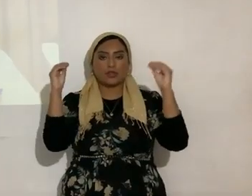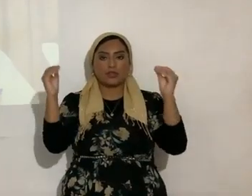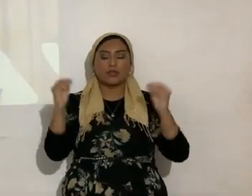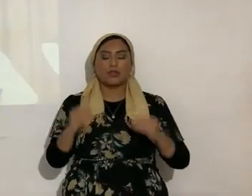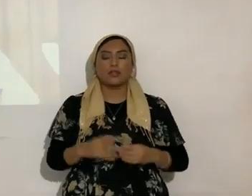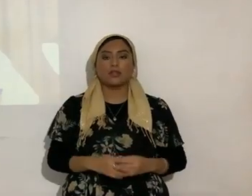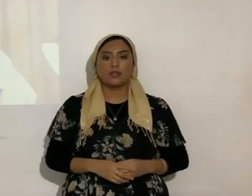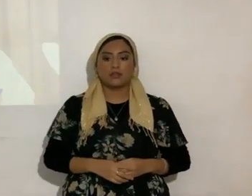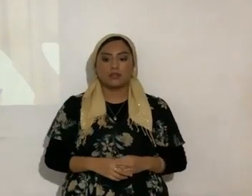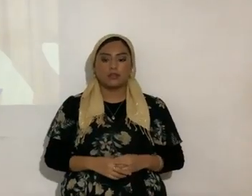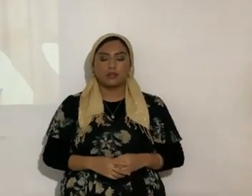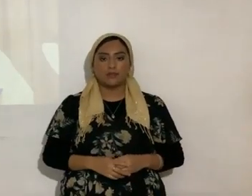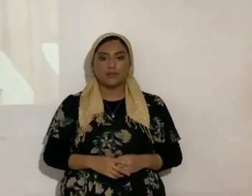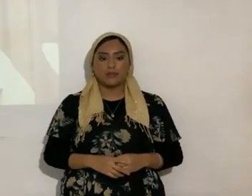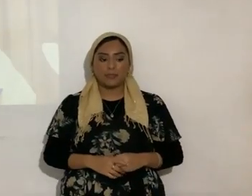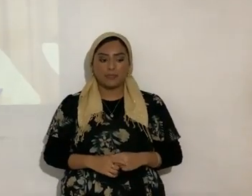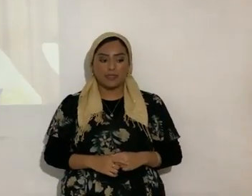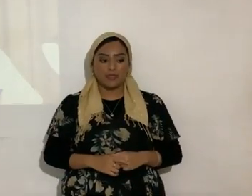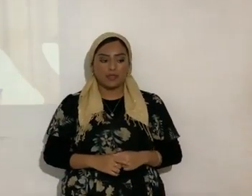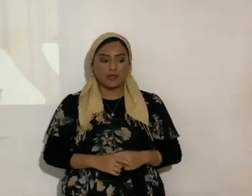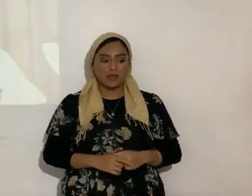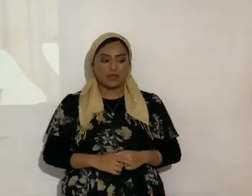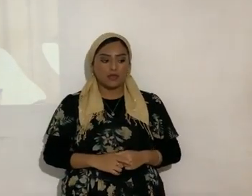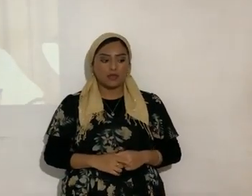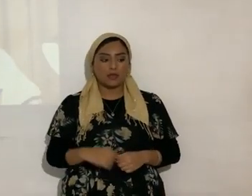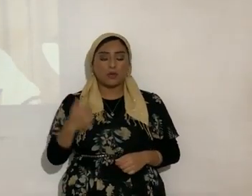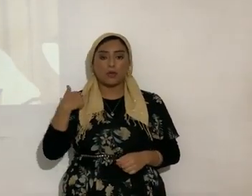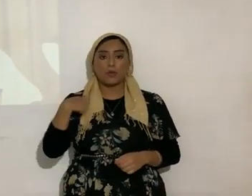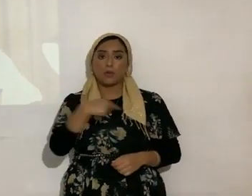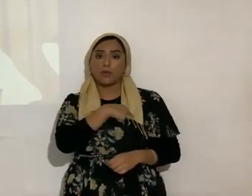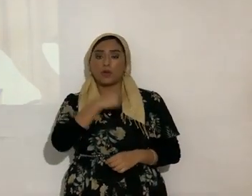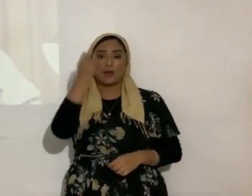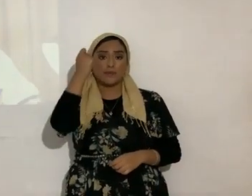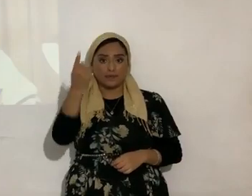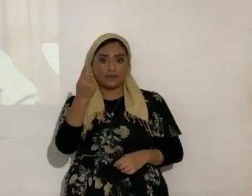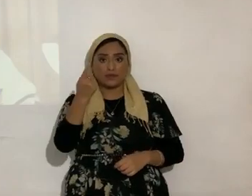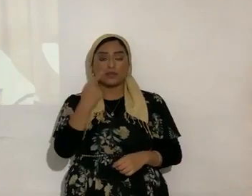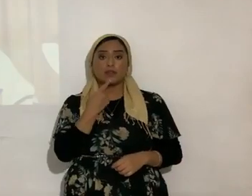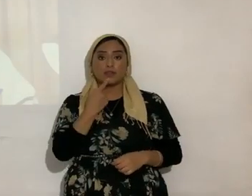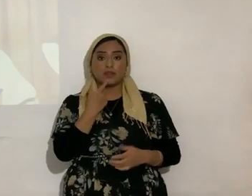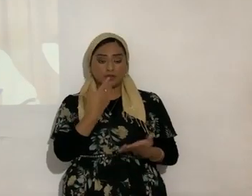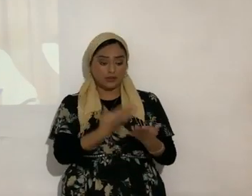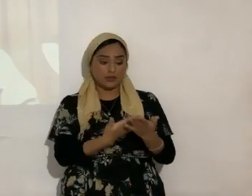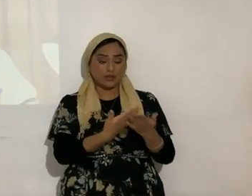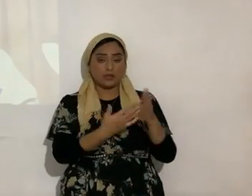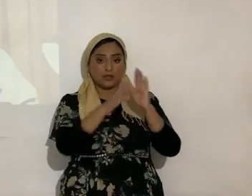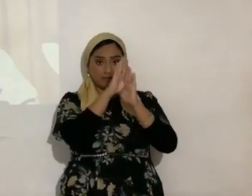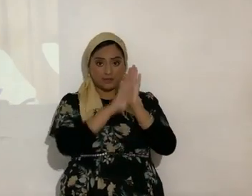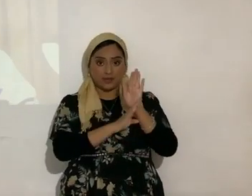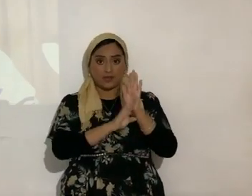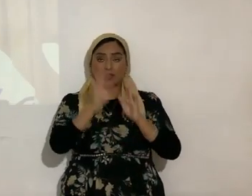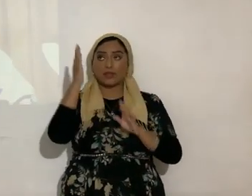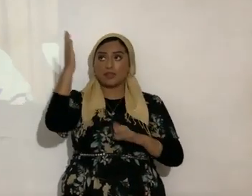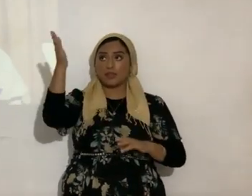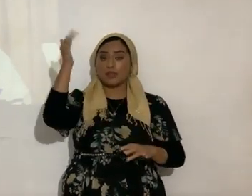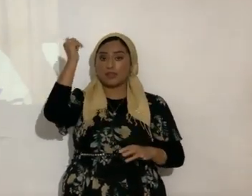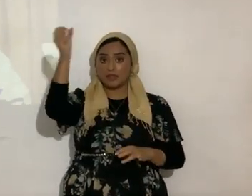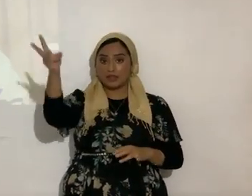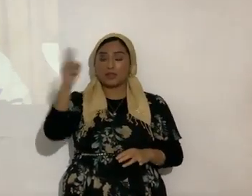Bueno, ahora, entendemos entonces, por lo que dice la Biblia, que Yahshua es el único